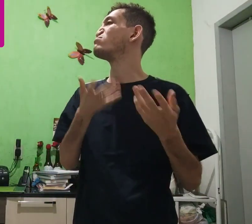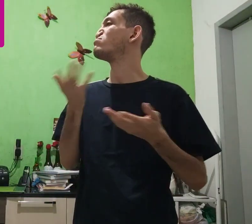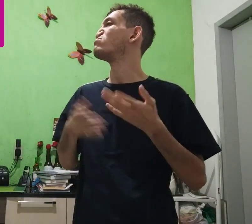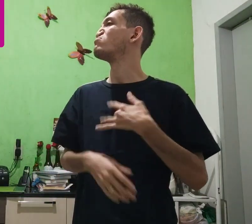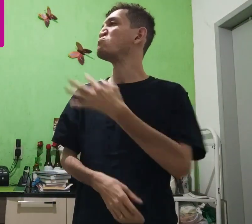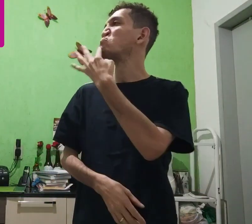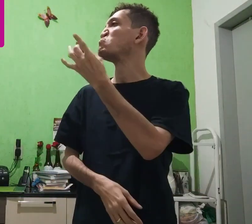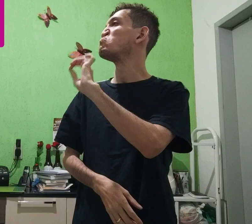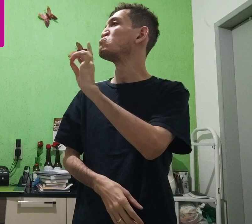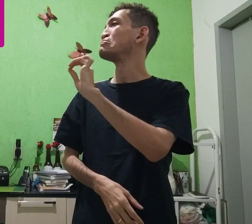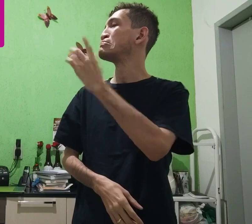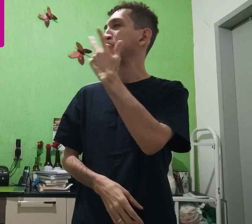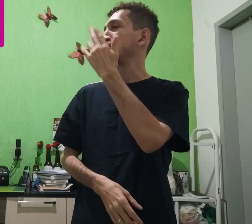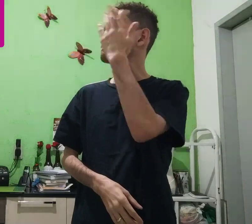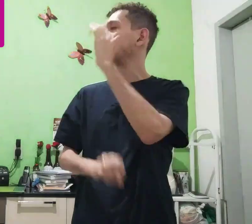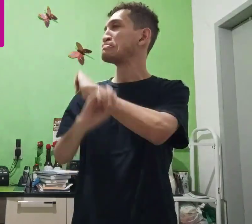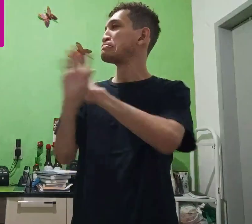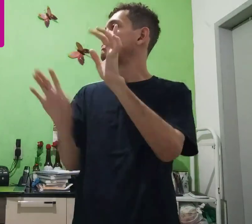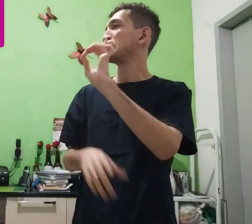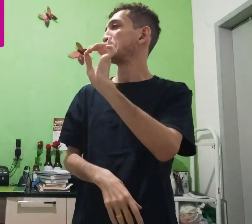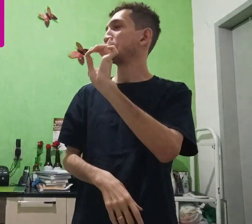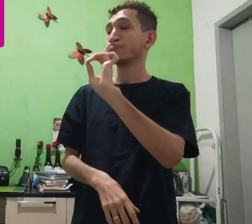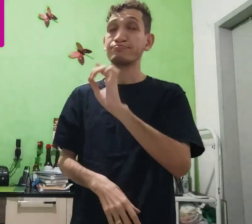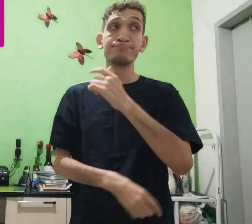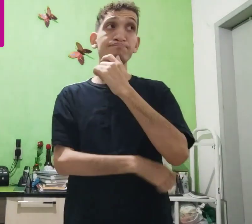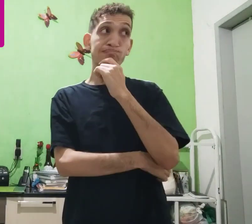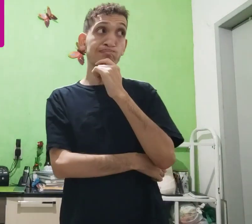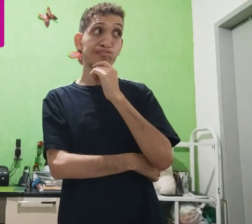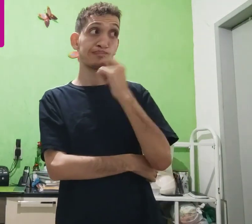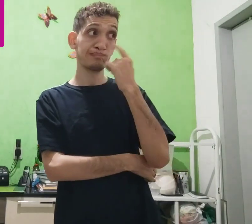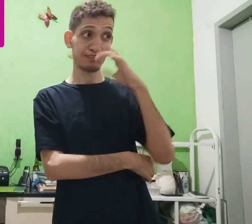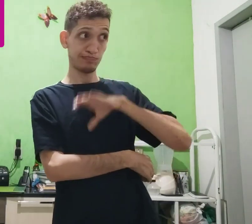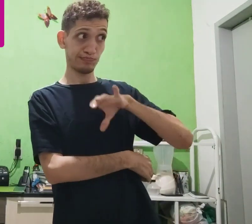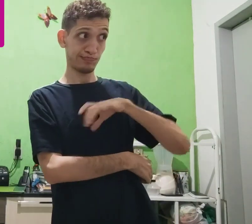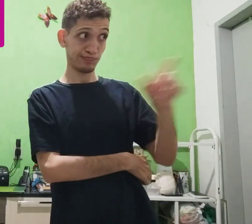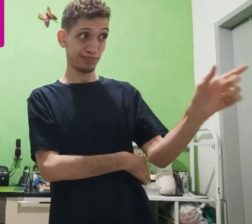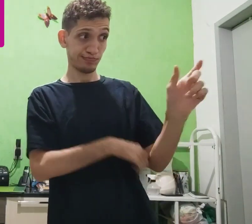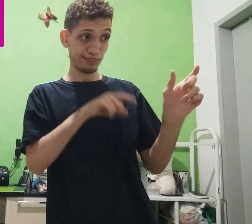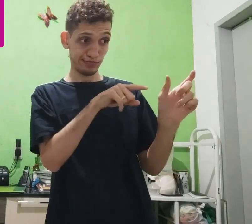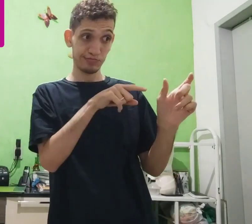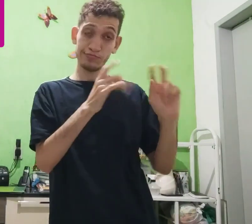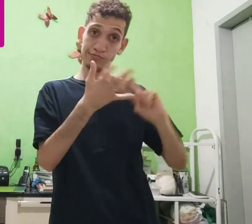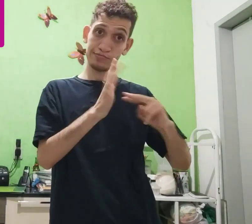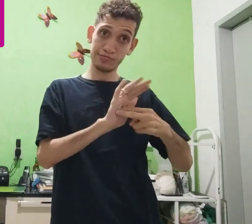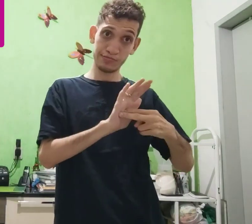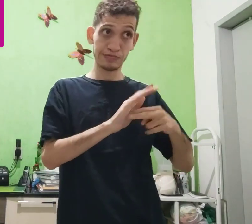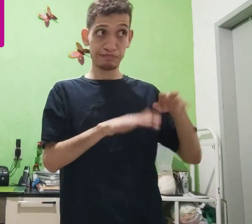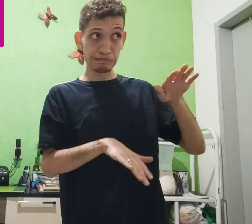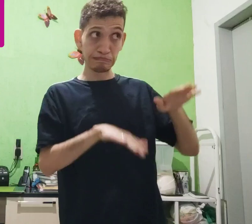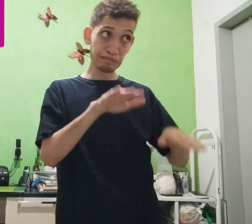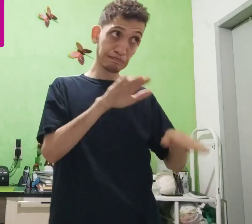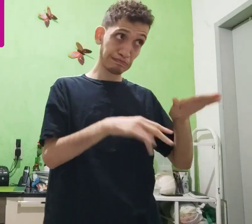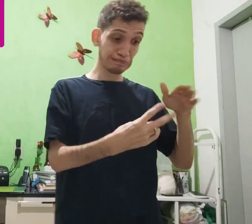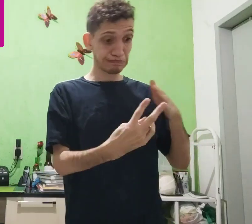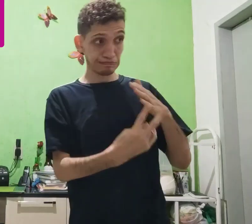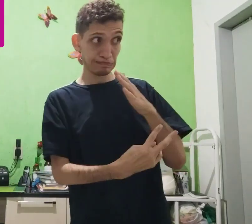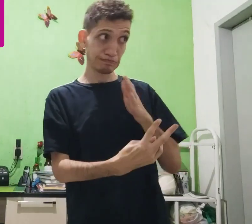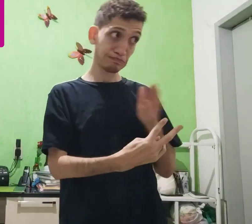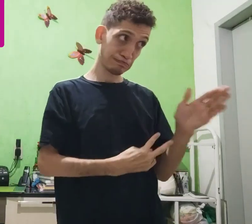daqui significa o quê? Conhecer não, olha, antes de entender nada. Hum, olha, português, essa palavra significado